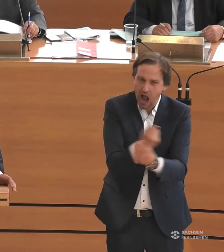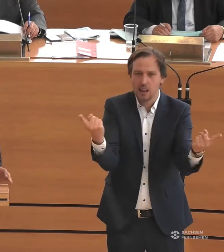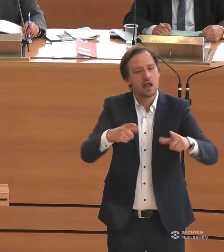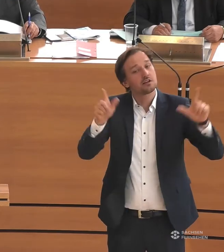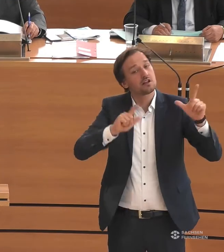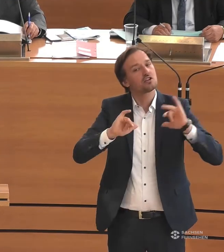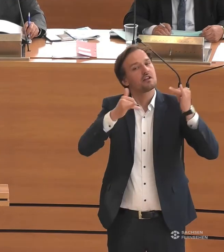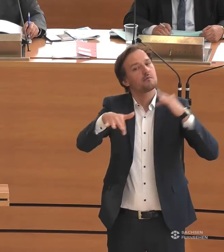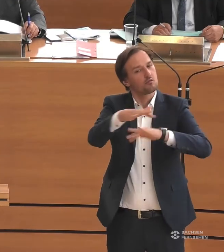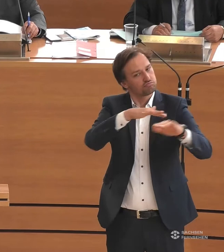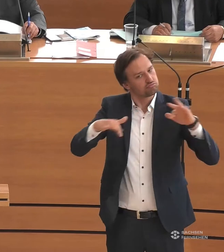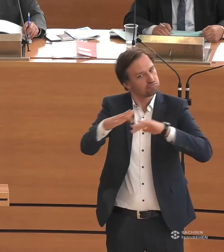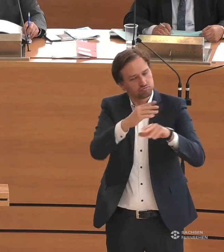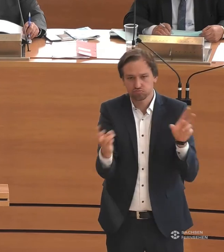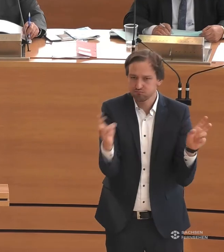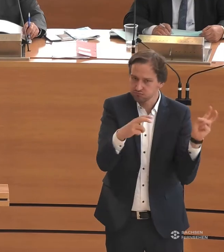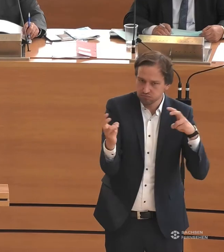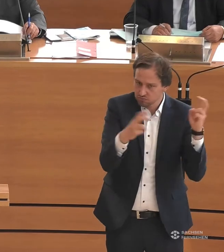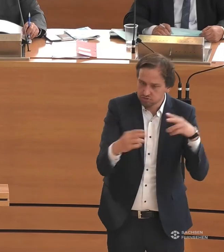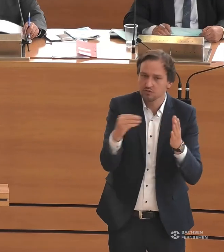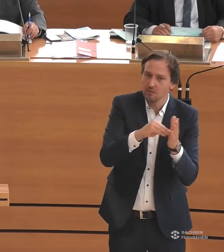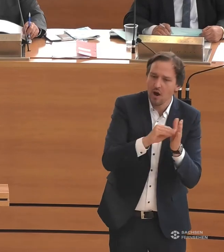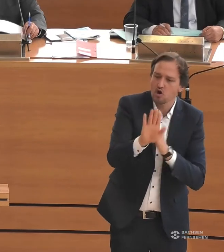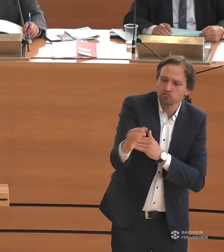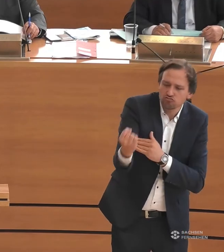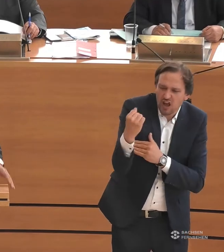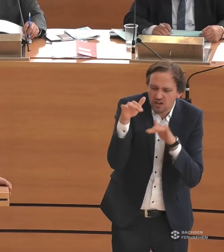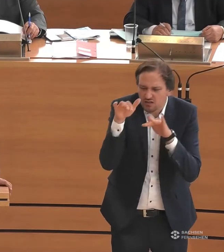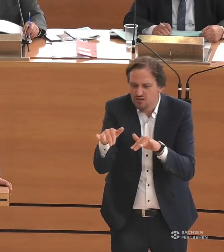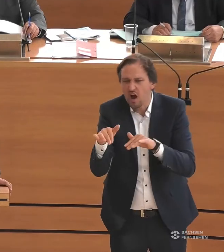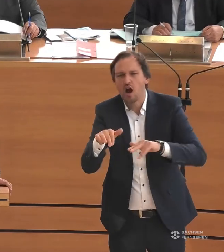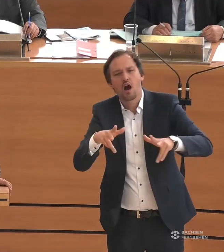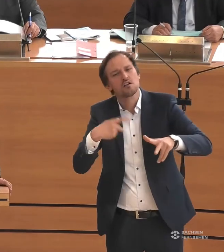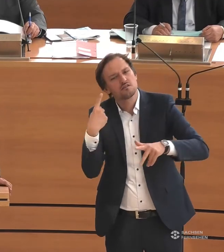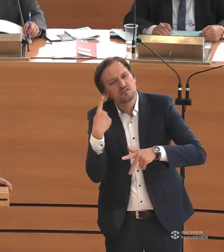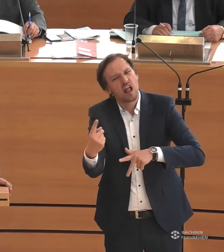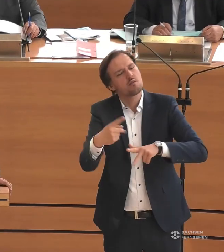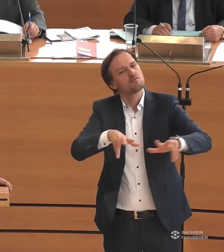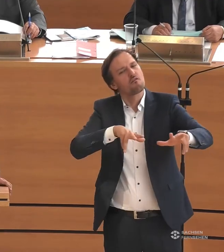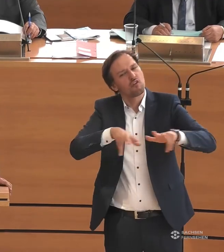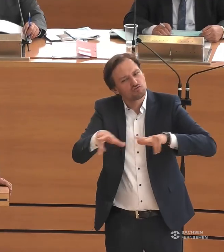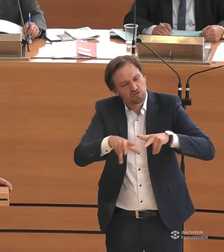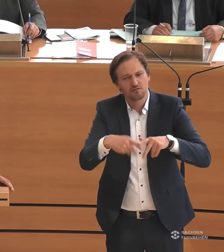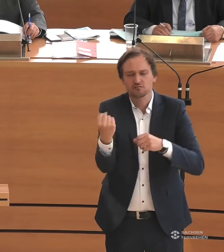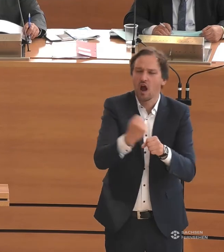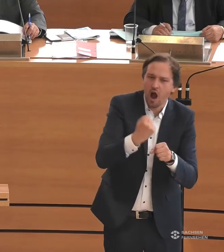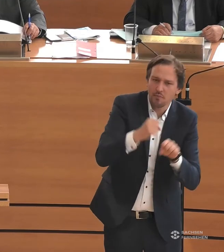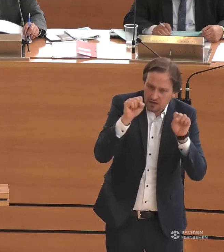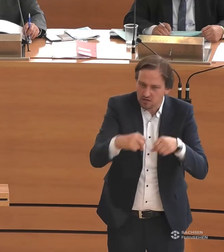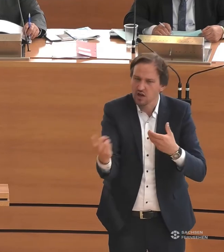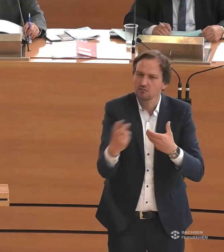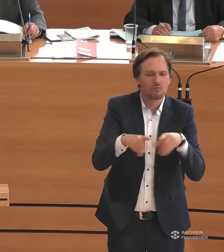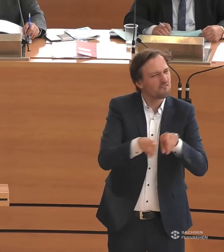gesellschaftlichen Leben teilnehmen kann, seine Stärken entwickeln kann, wirtschaftlich am Leben teilnehmen kann, und eben ein